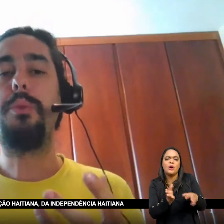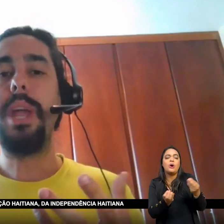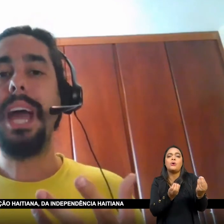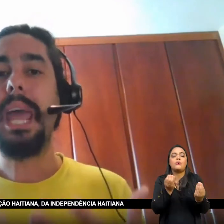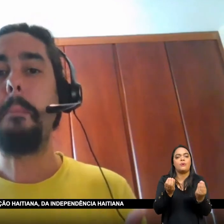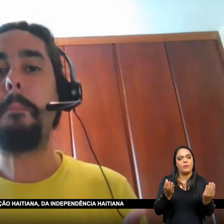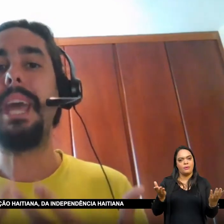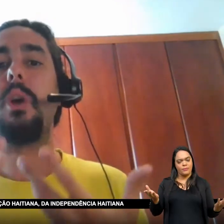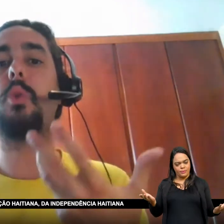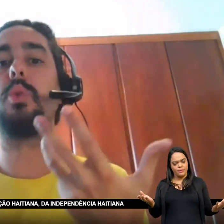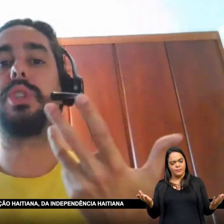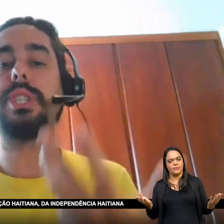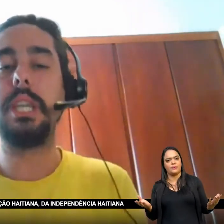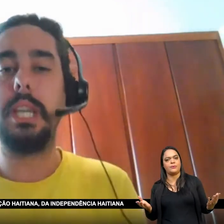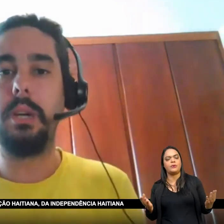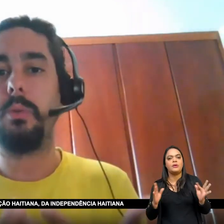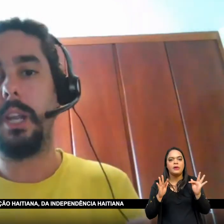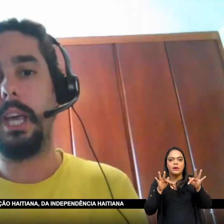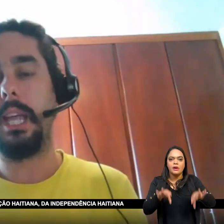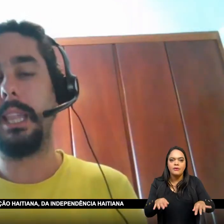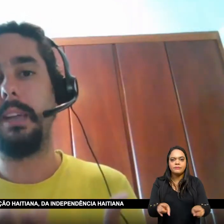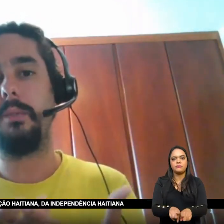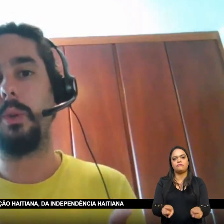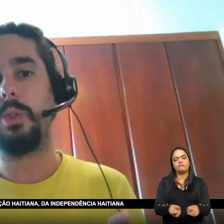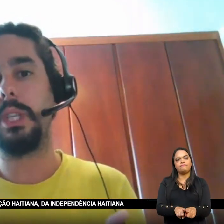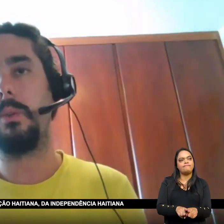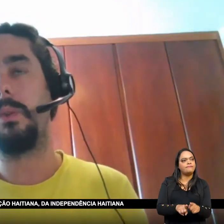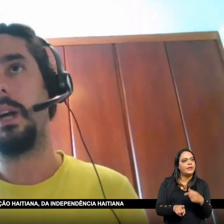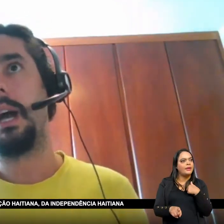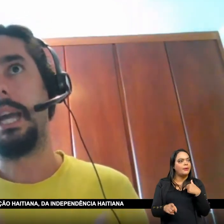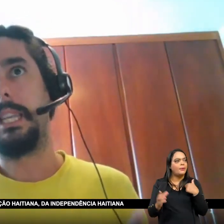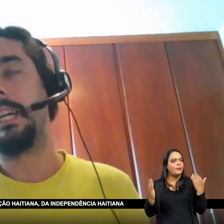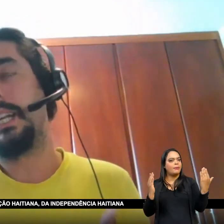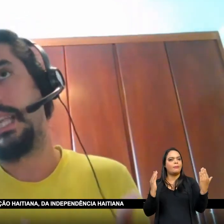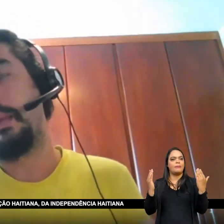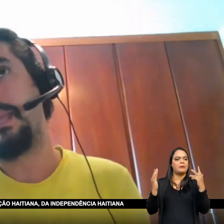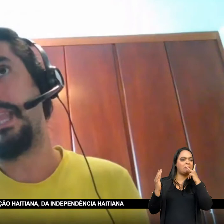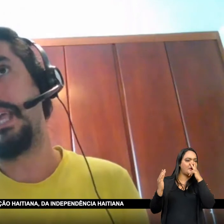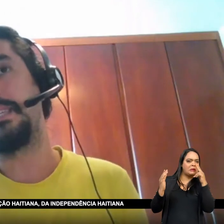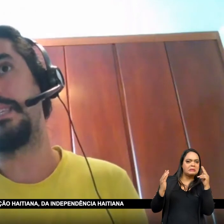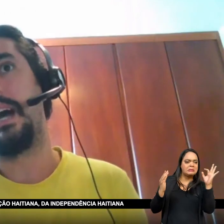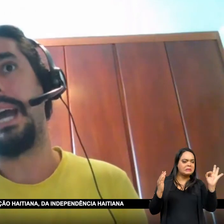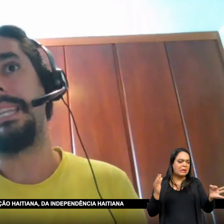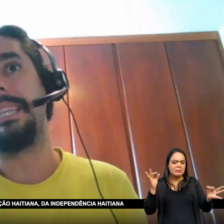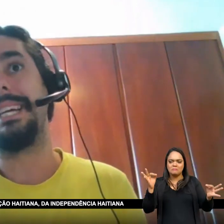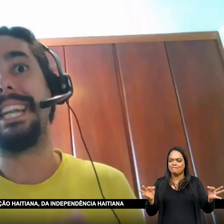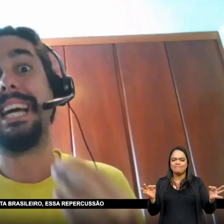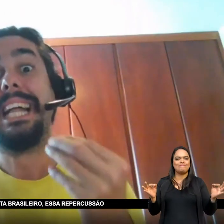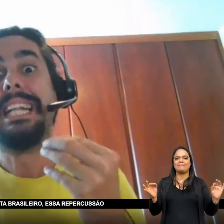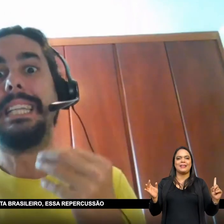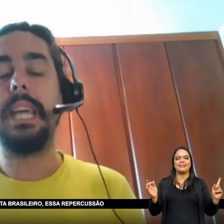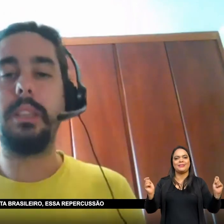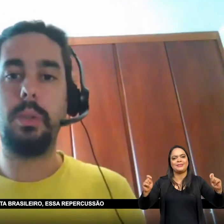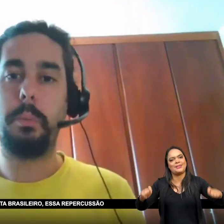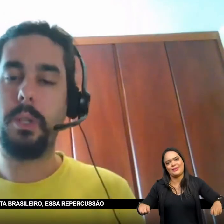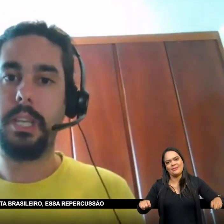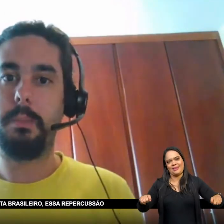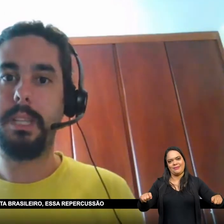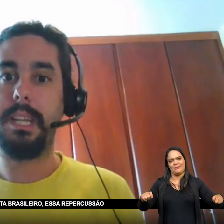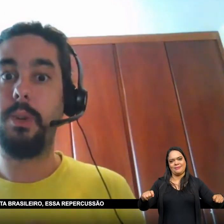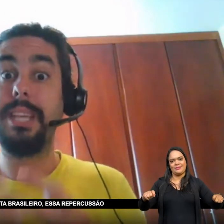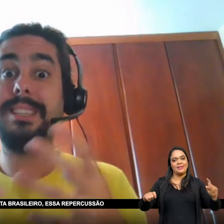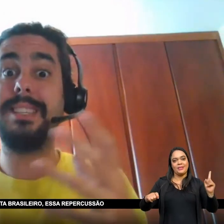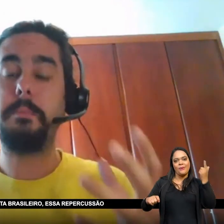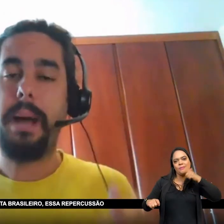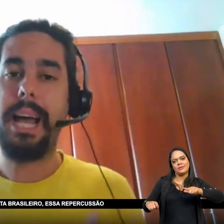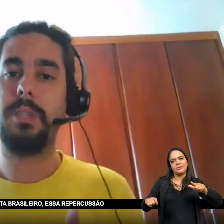Qual foi a repercussão Da revolução Haitiana Da independência Haitiana Dentro do processo